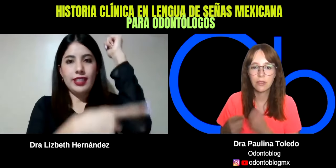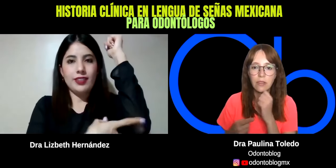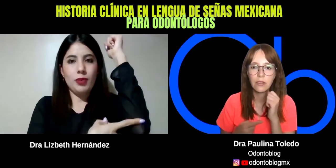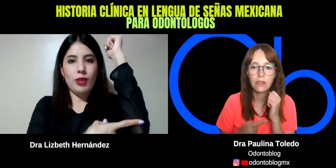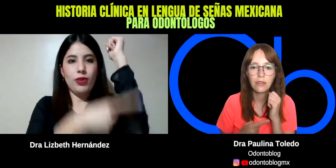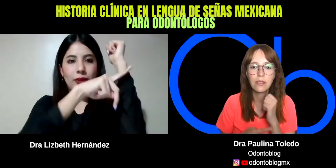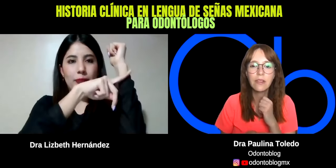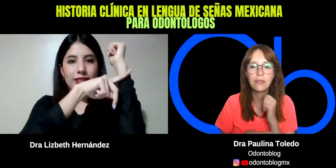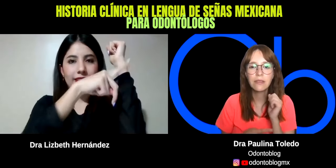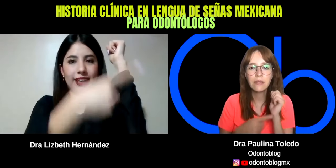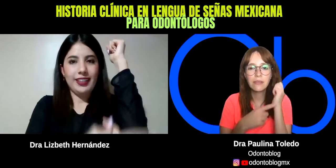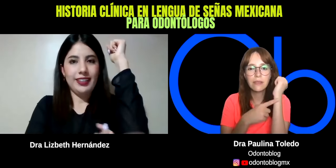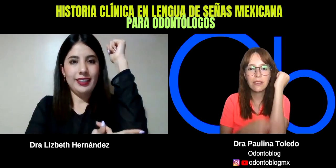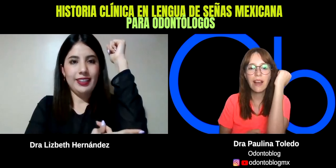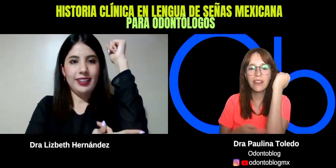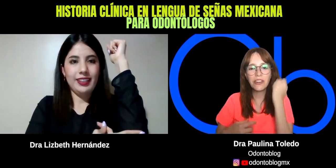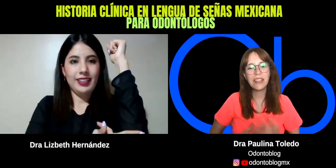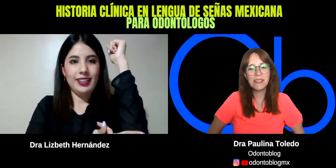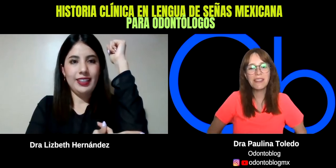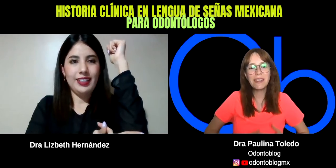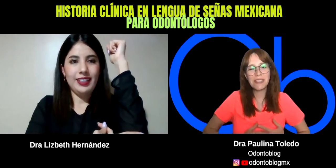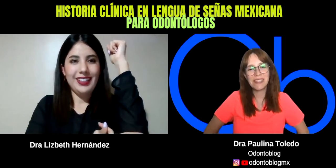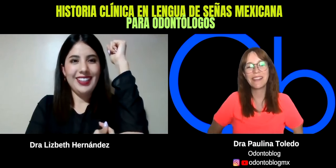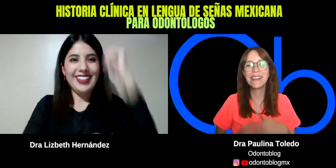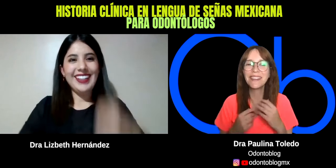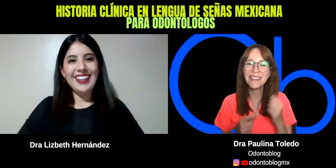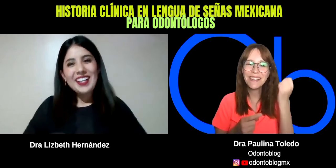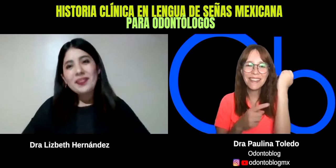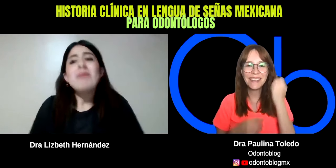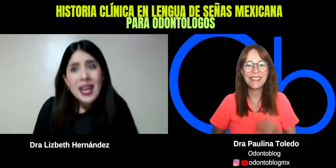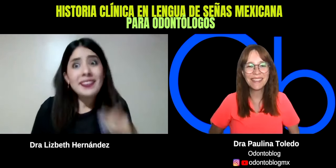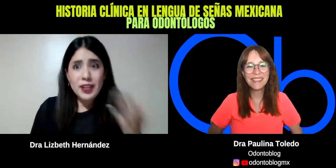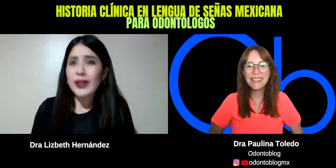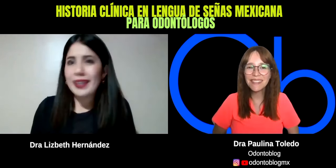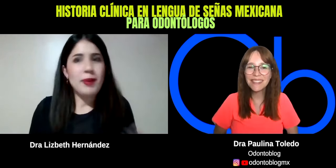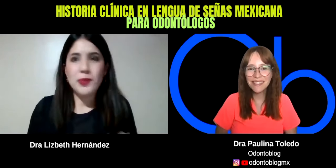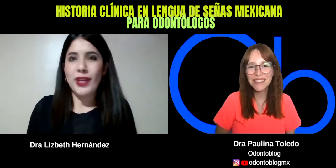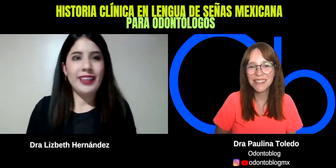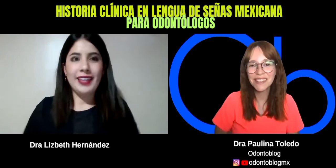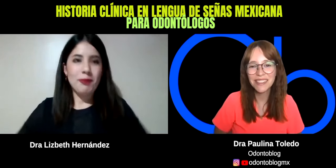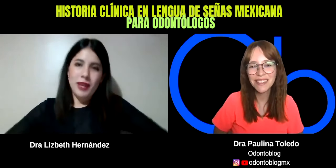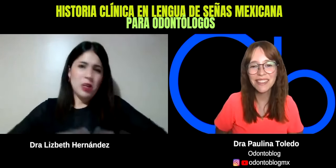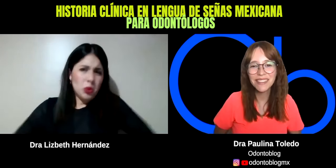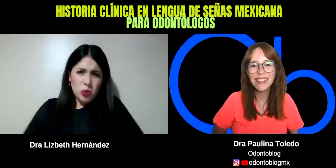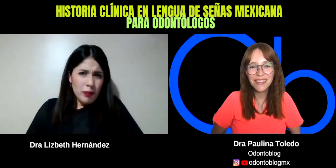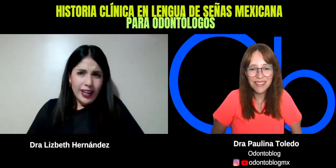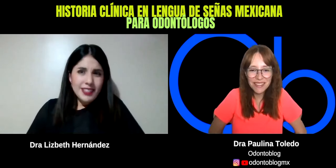como dibujando la pancita. Ah, yo creí que iba a ser en la pancita. También, yo creo que también nos podría entender muy bien como tú, embarazo.